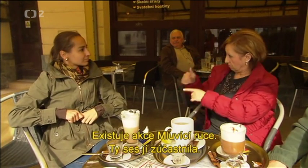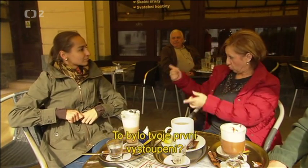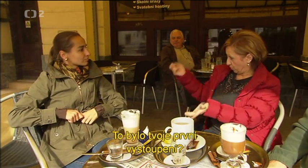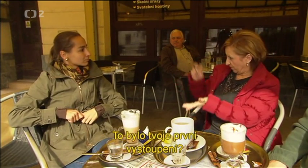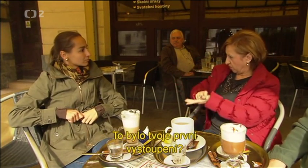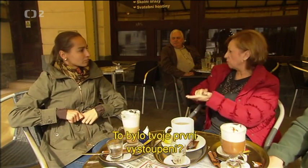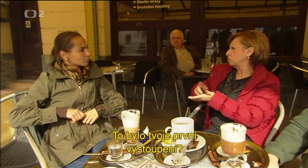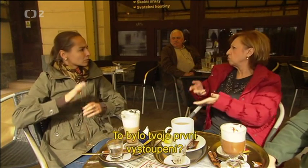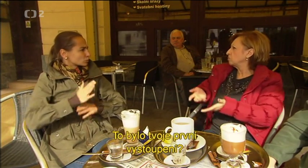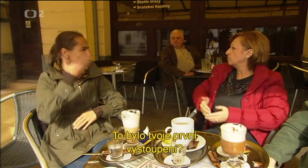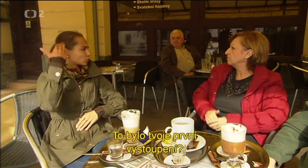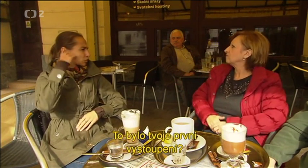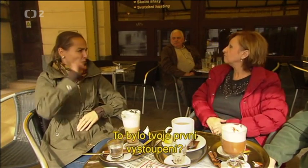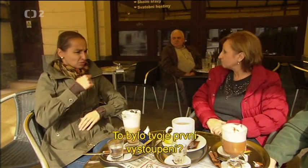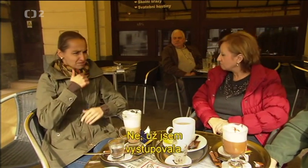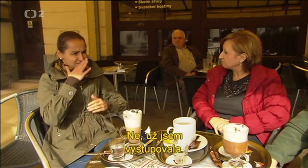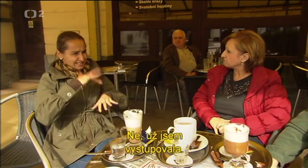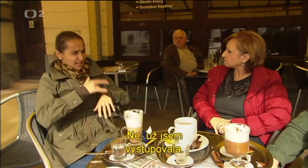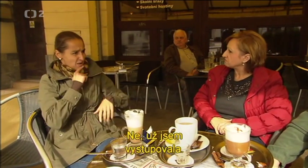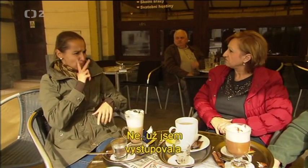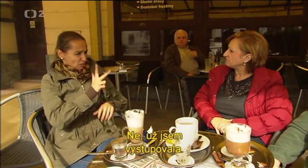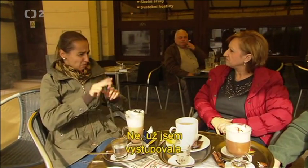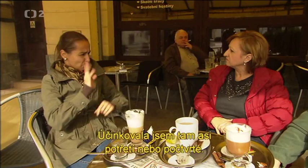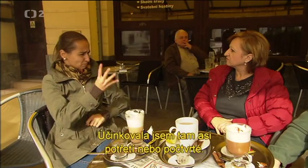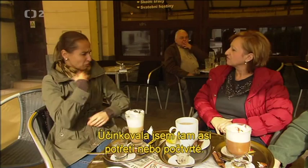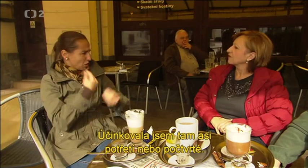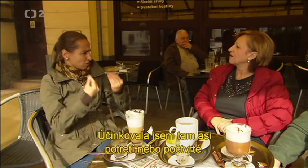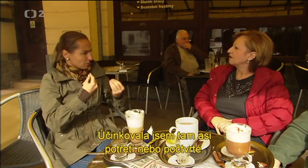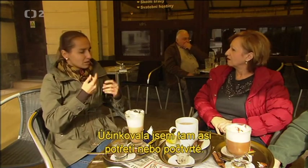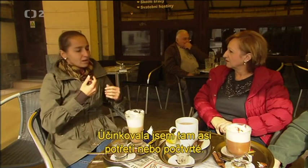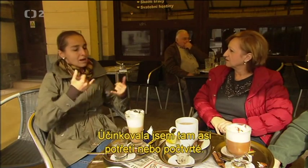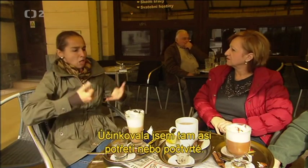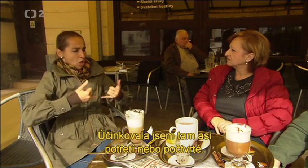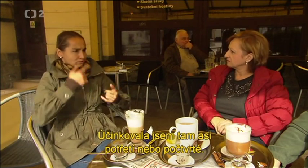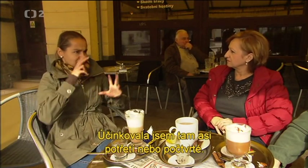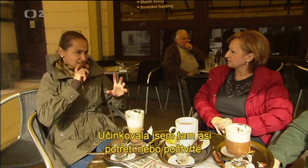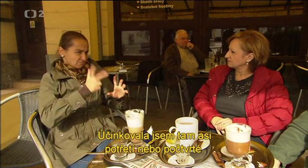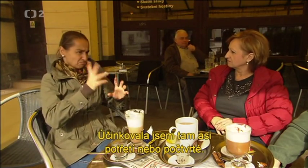bylo tvoje první vystoupení? Ne, už jsem vystupovala. Učinkovala jsem tam asi po třetí nebo po čtvrté.